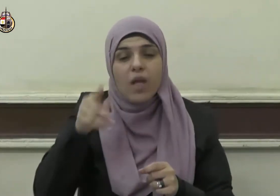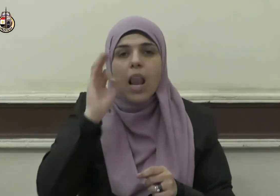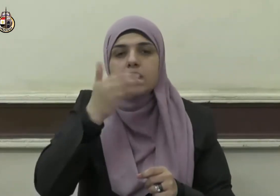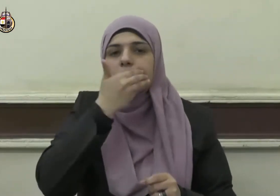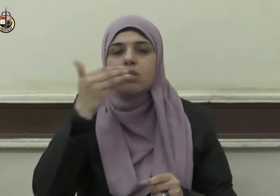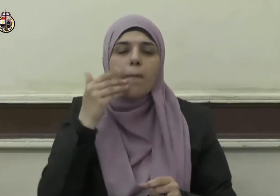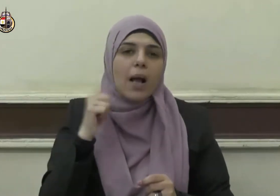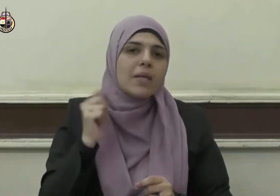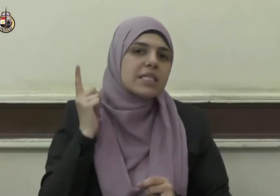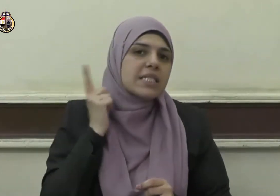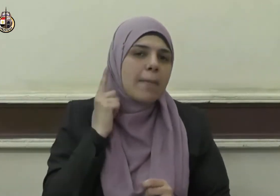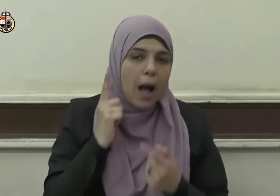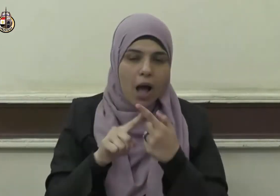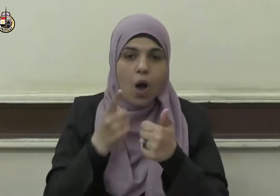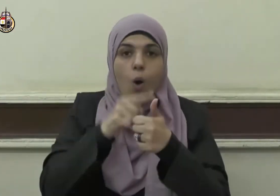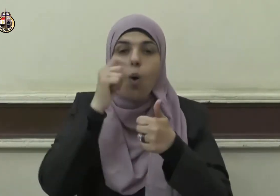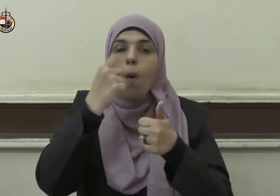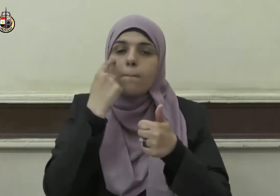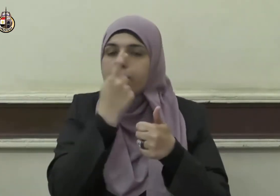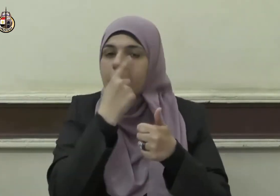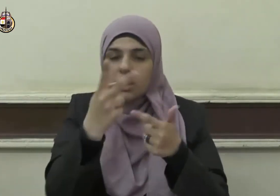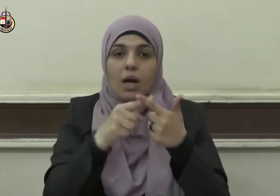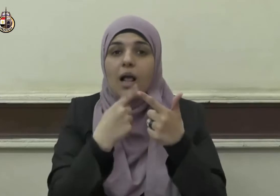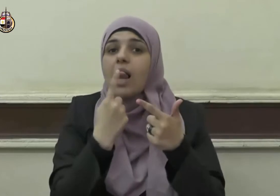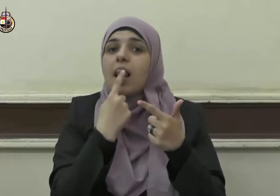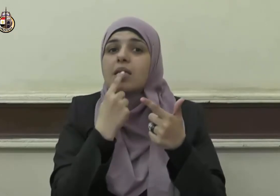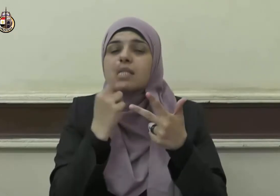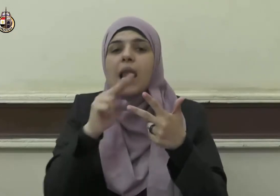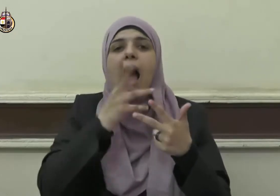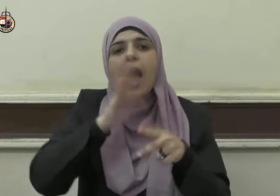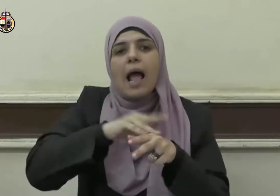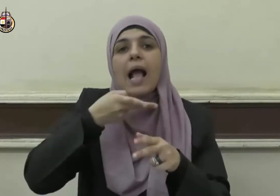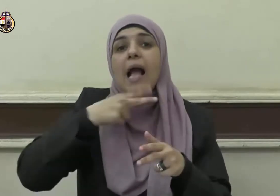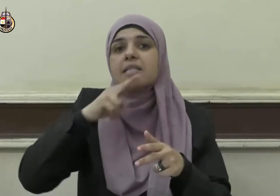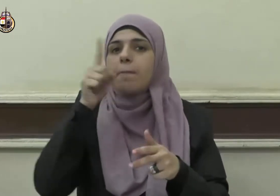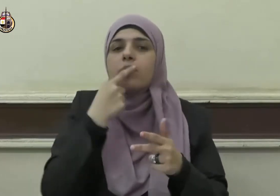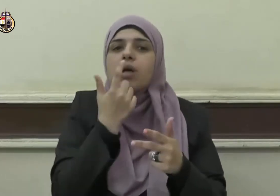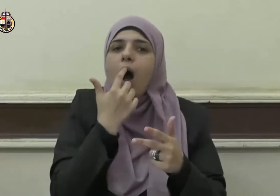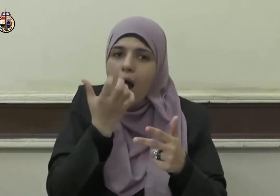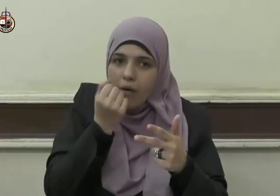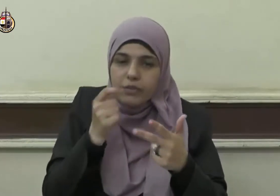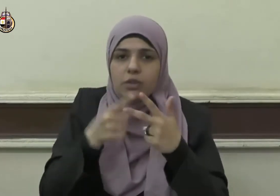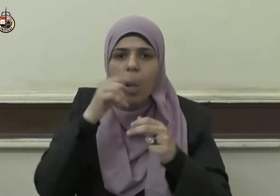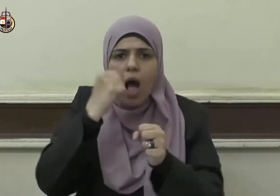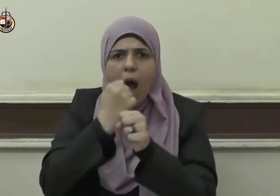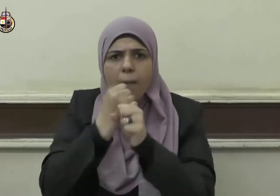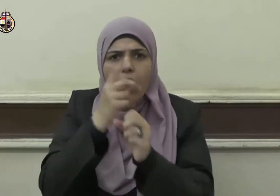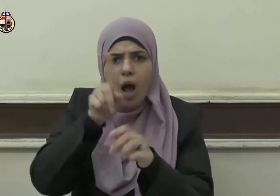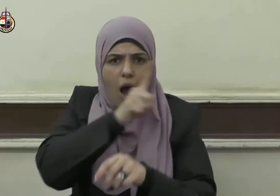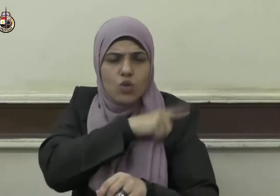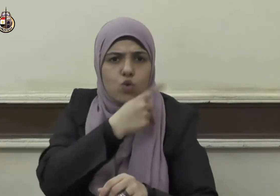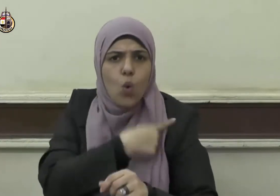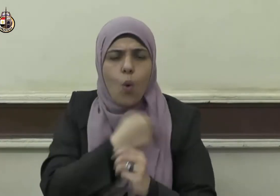وبصرك ولسانك على الكذب وعن المحارم ودع أذى